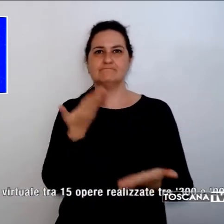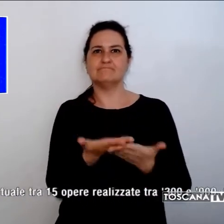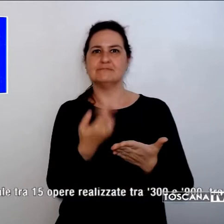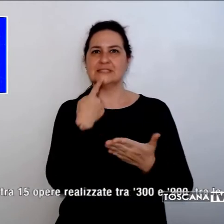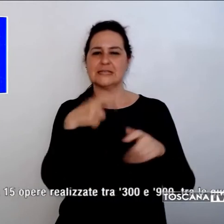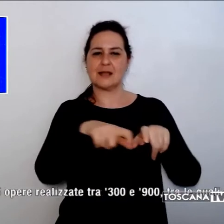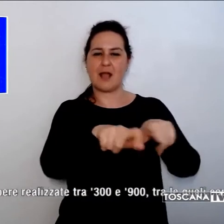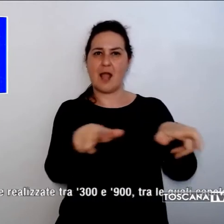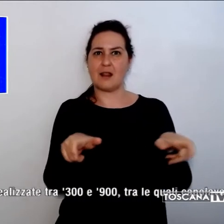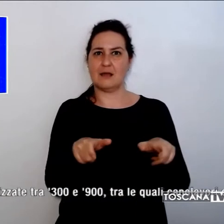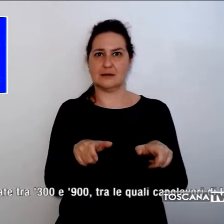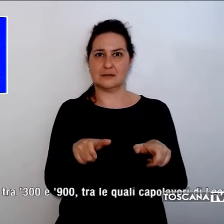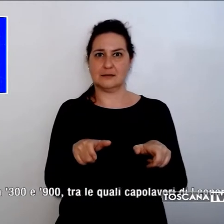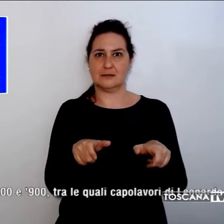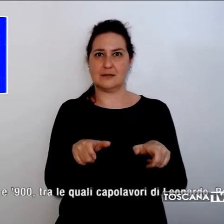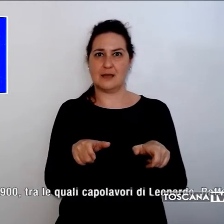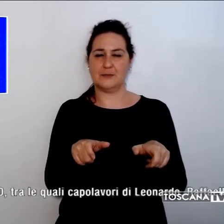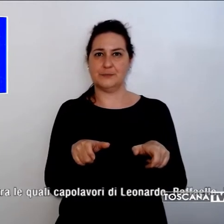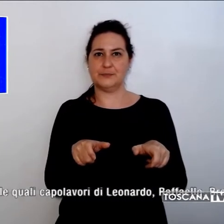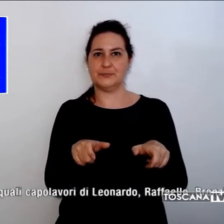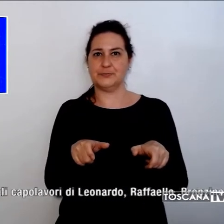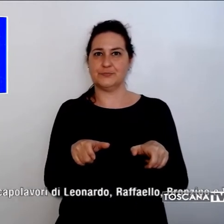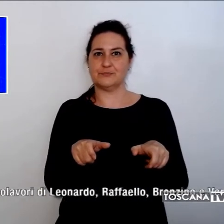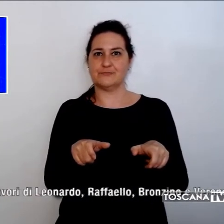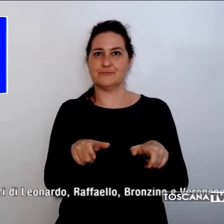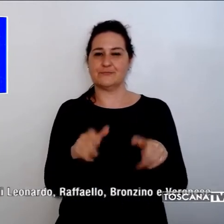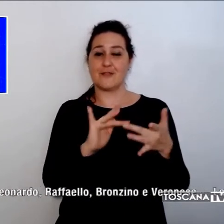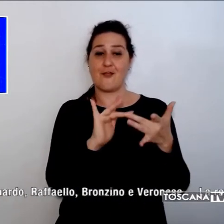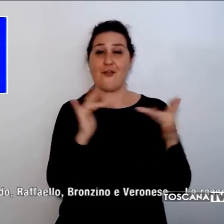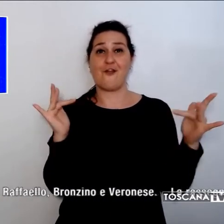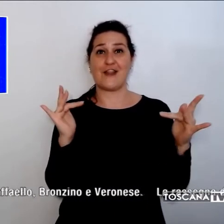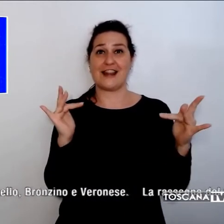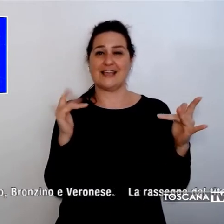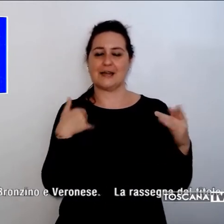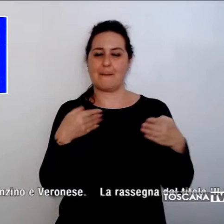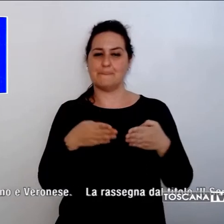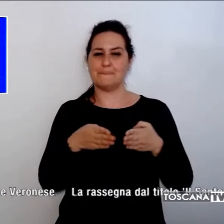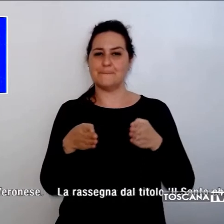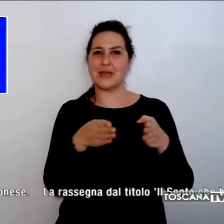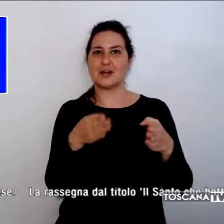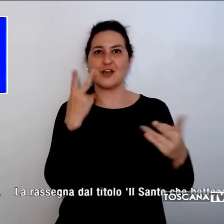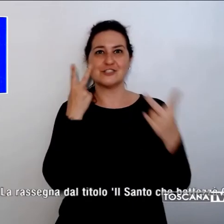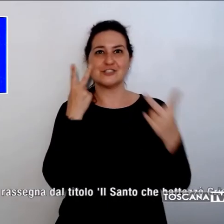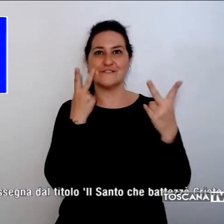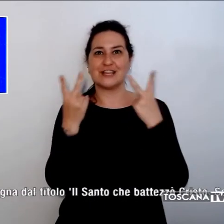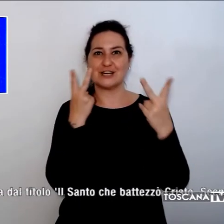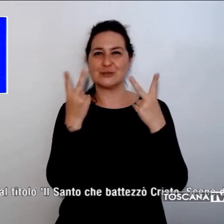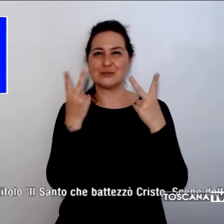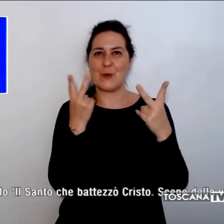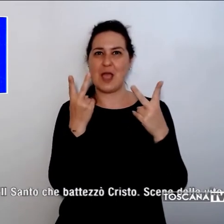uffizi di Firenze che mettono online un percorso virtuale tra 15 opere